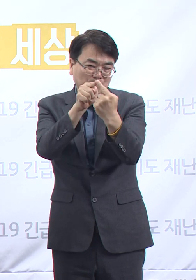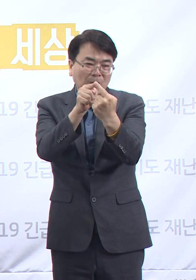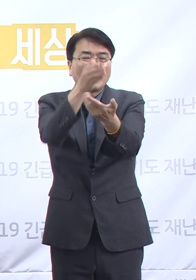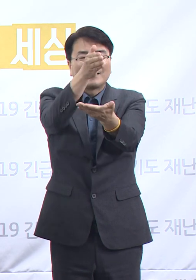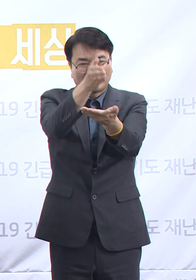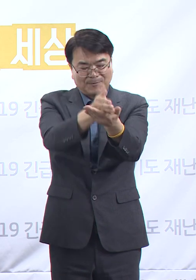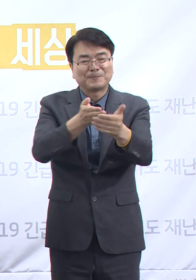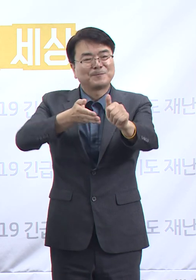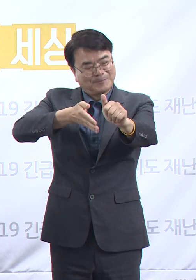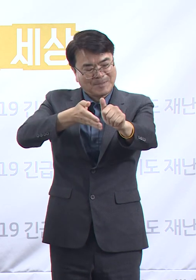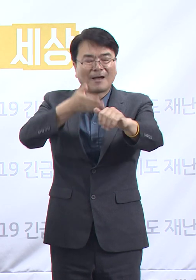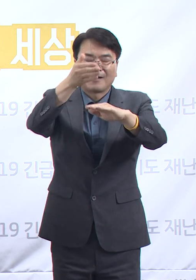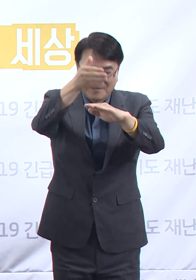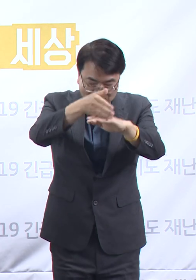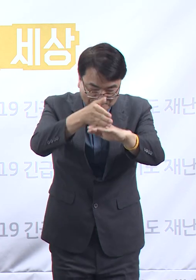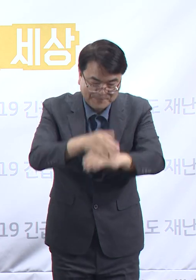당부드립니다. 감사합니다.